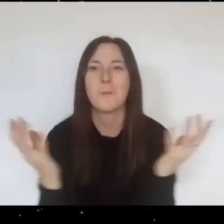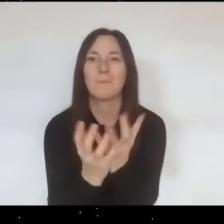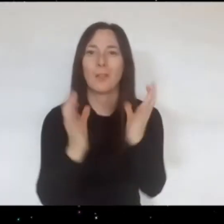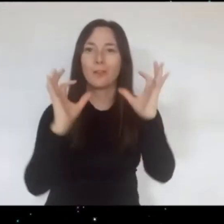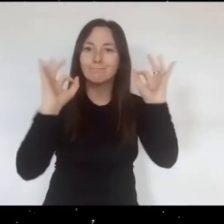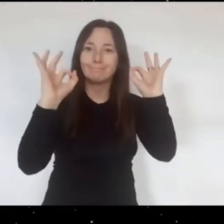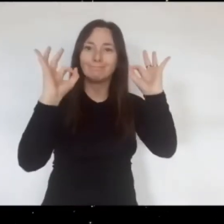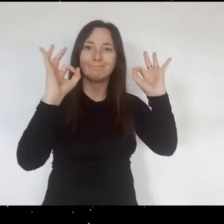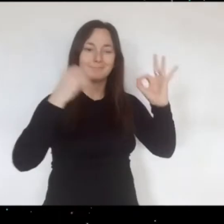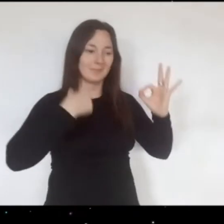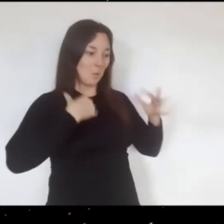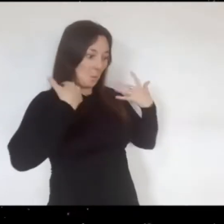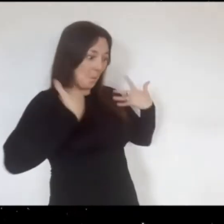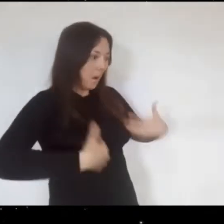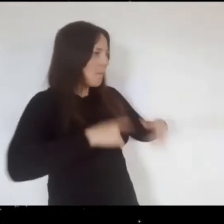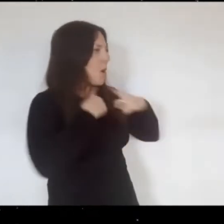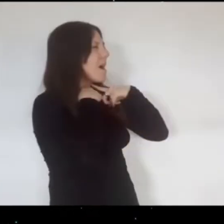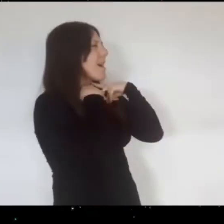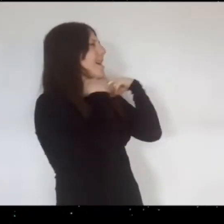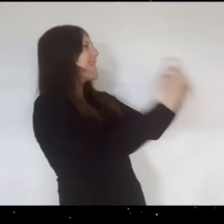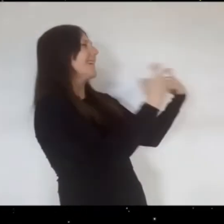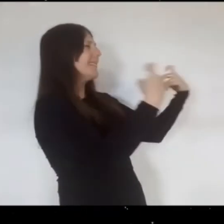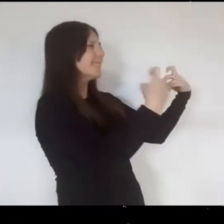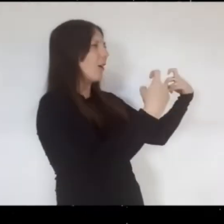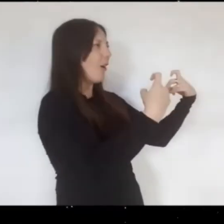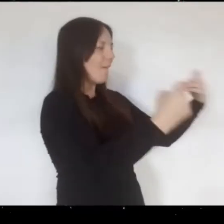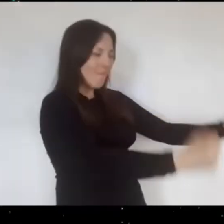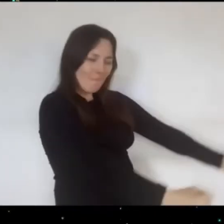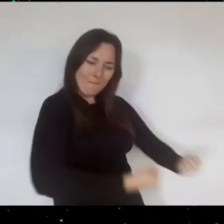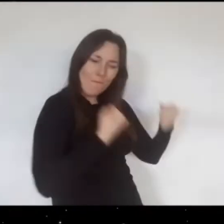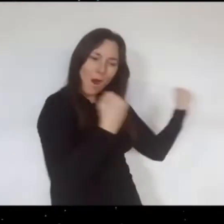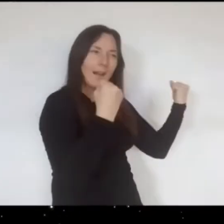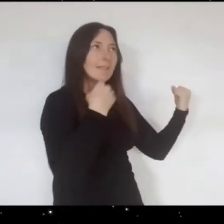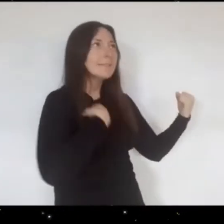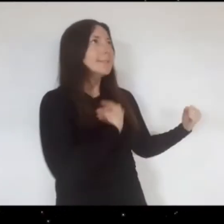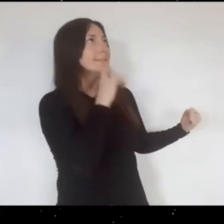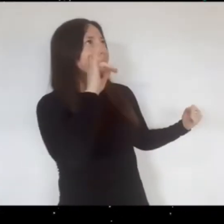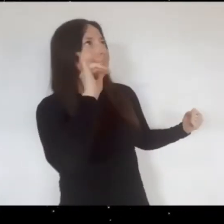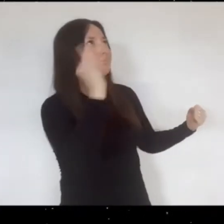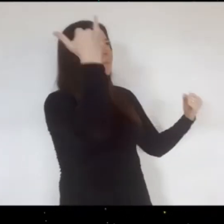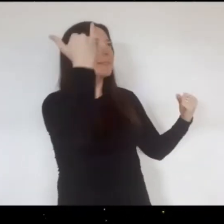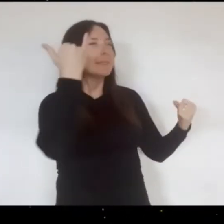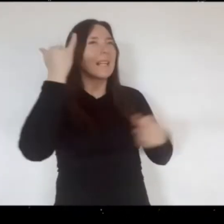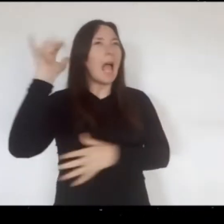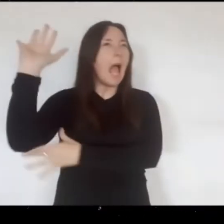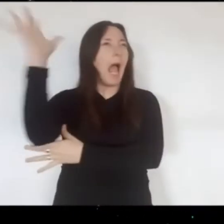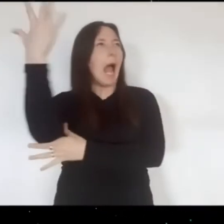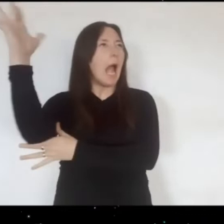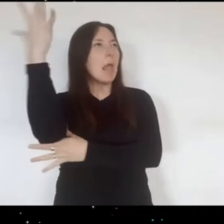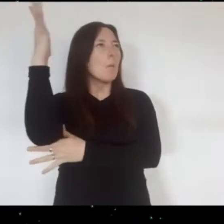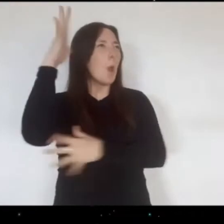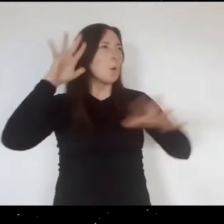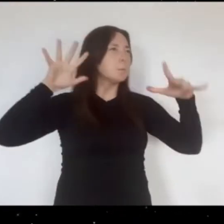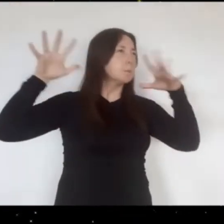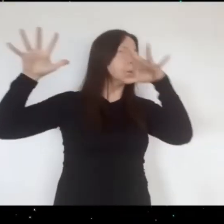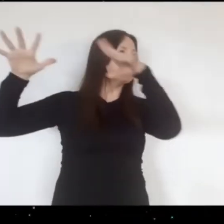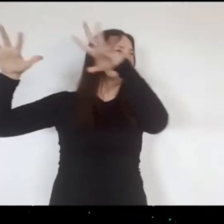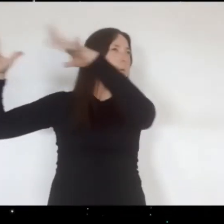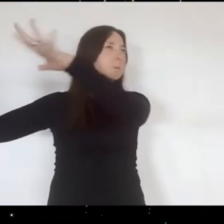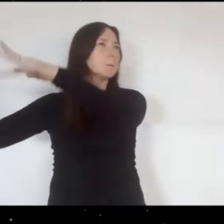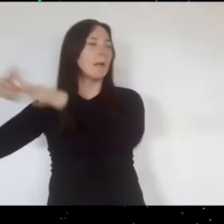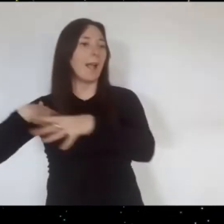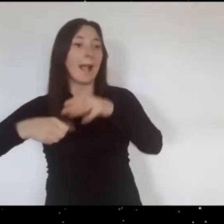toda ella se convierte en un grito y siente como tiemblan las hojas de los árboles de la selva